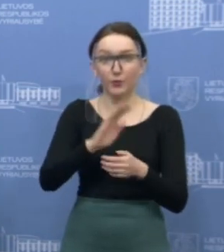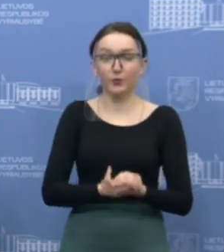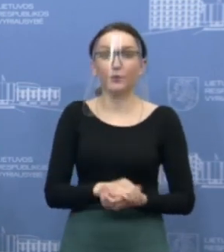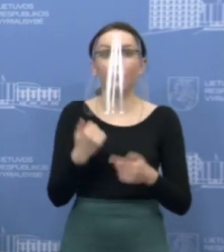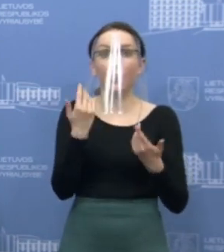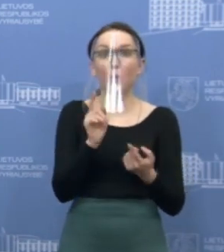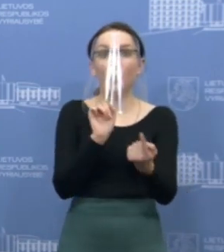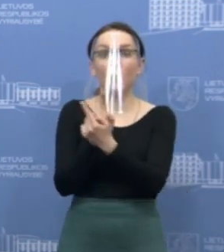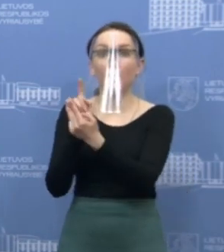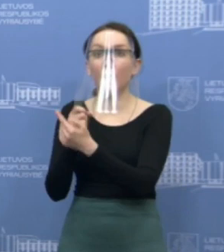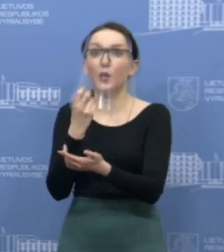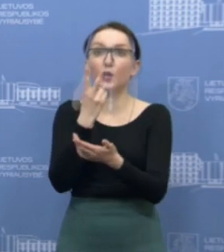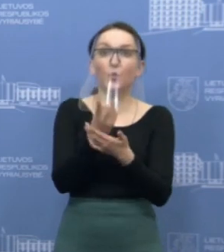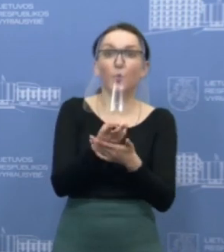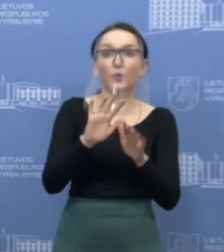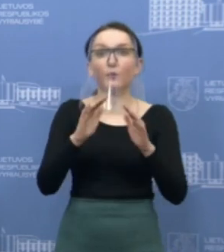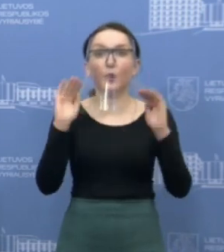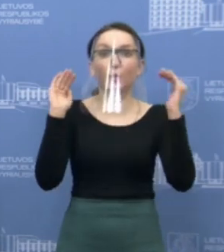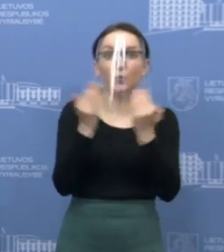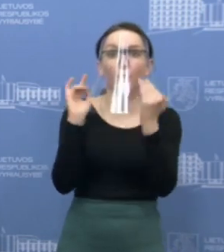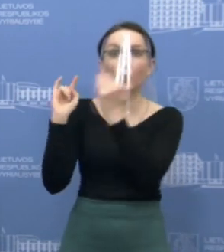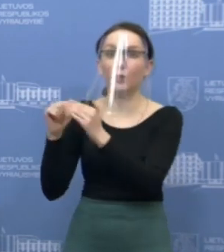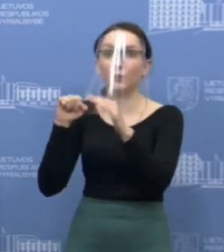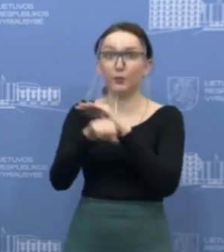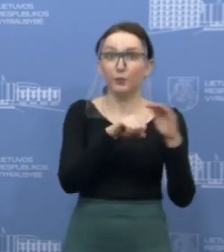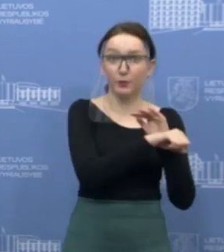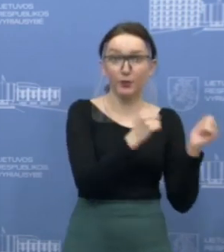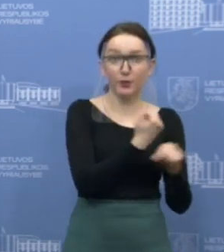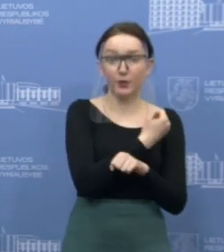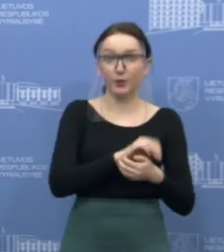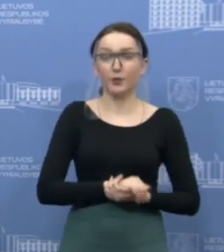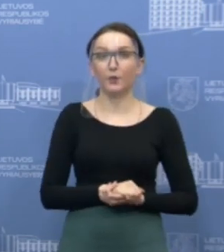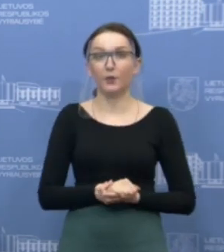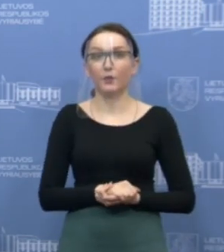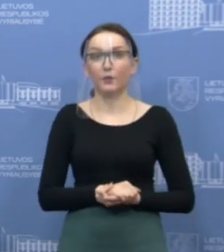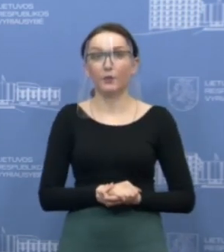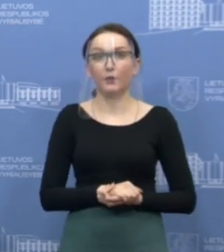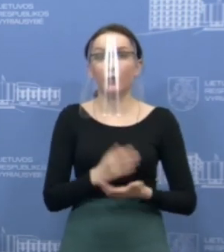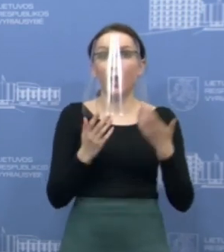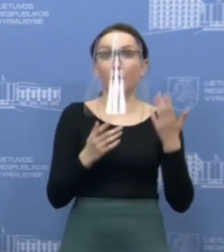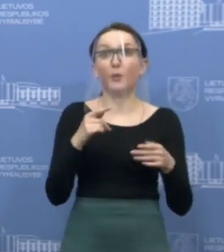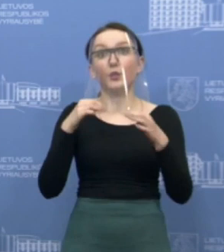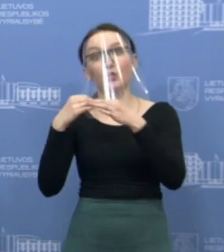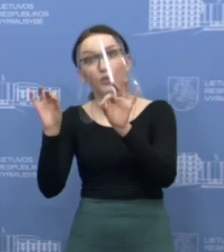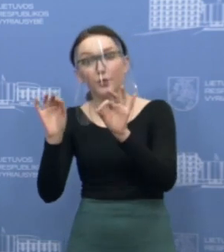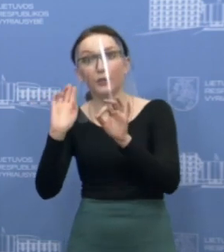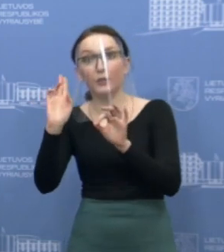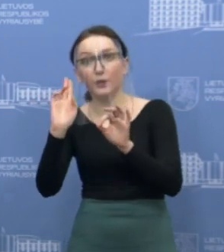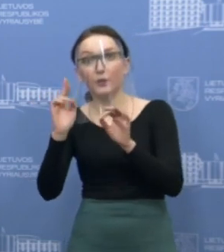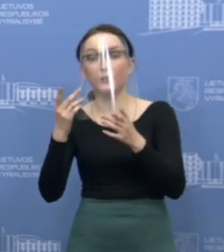tada salyti turėjo ligoniai, turi būti izoliuojami tiek tie, kurie vis dar lieka ligoninėje, tiek tie, kurie jau buvo išleisti